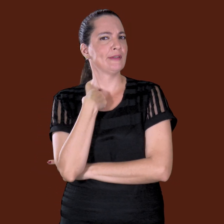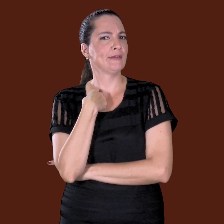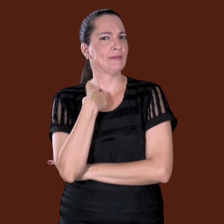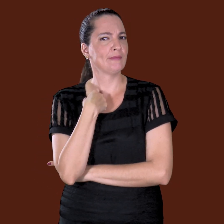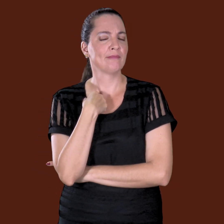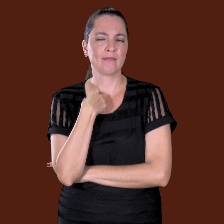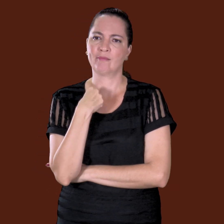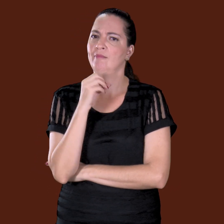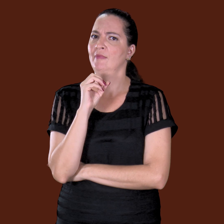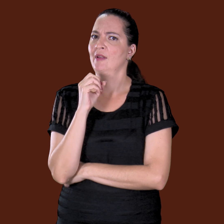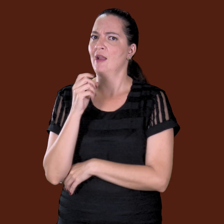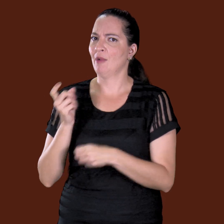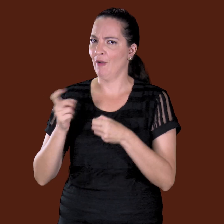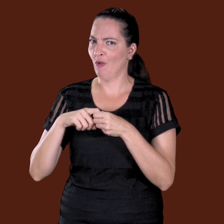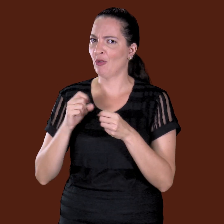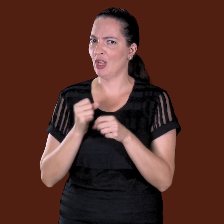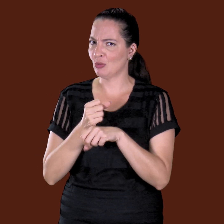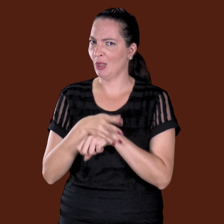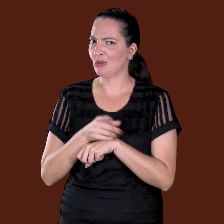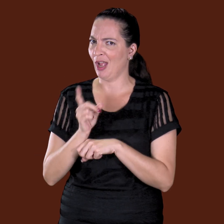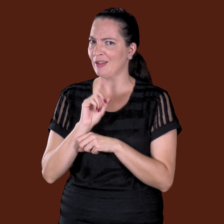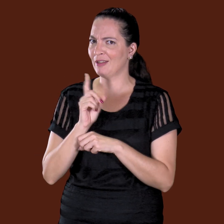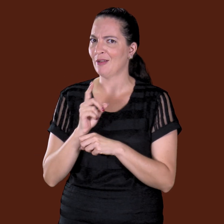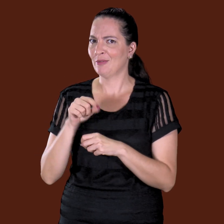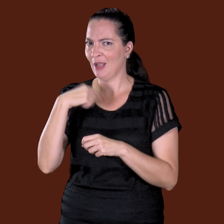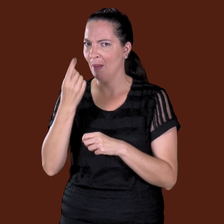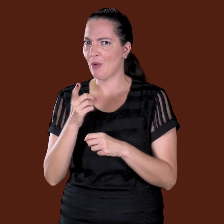Ele falou, tarde, madrugada, desculpa, eu vou mexer com o sinal, deixa o clareal dia.